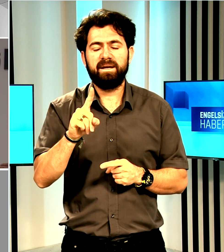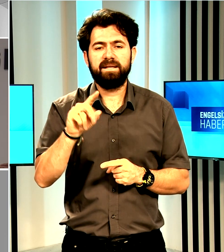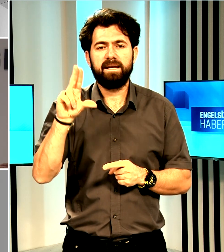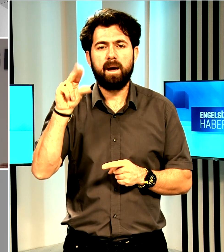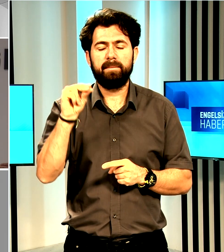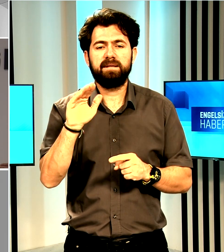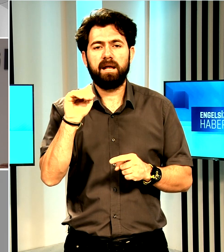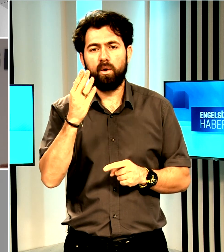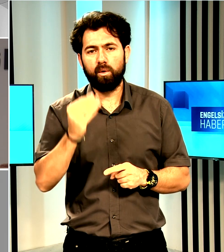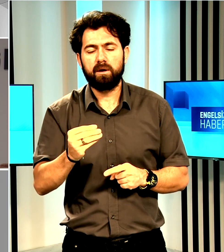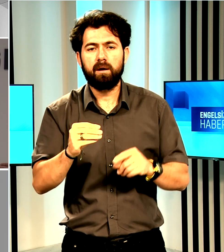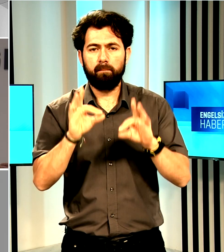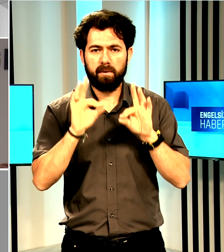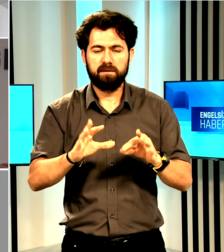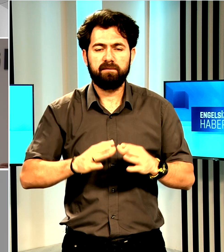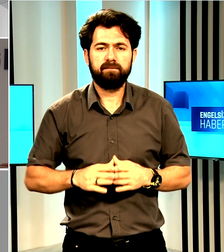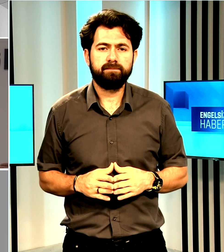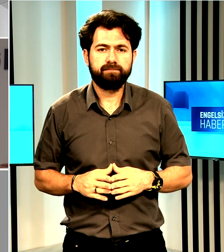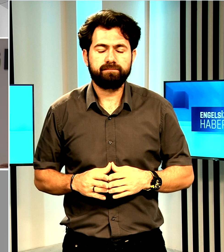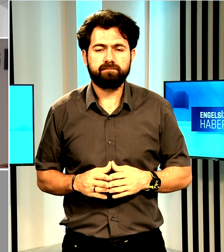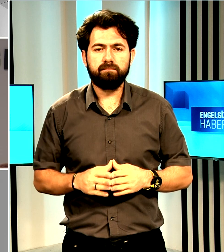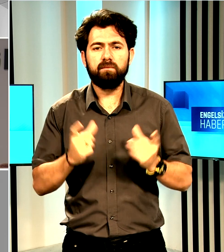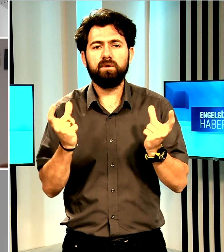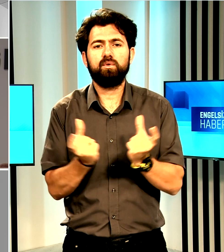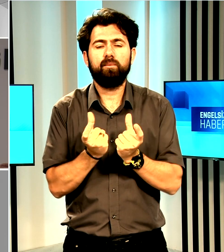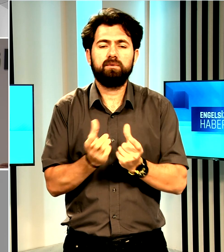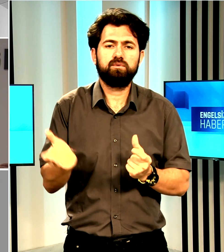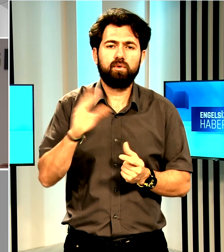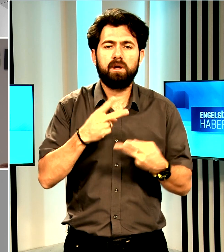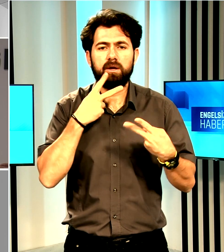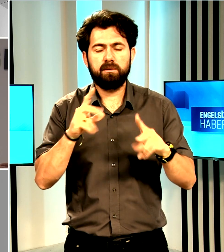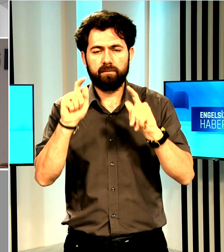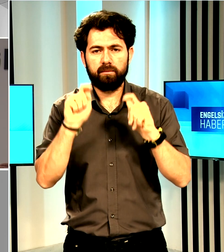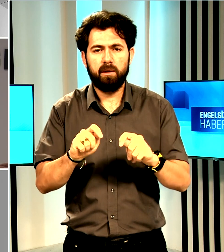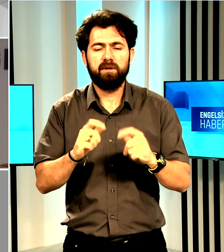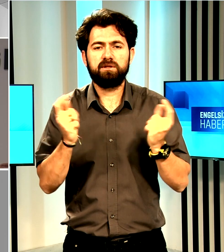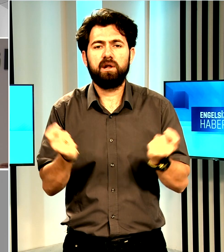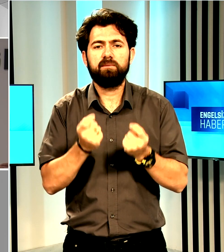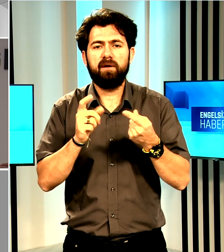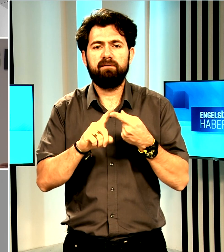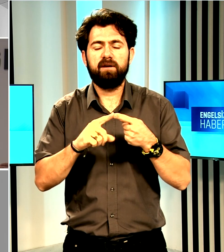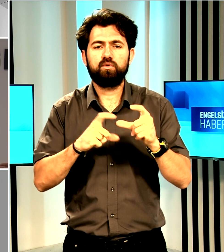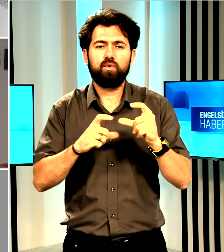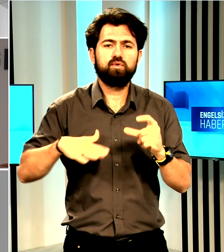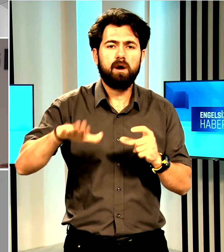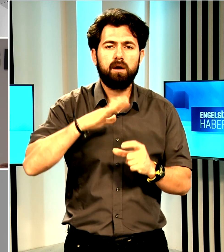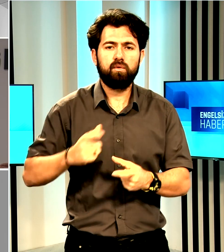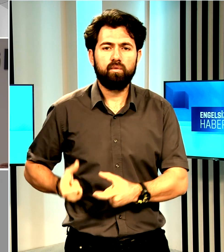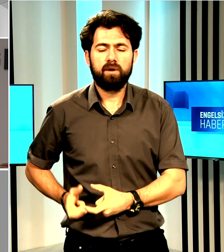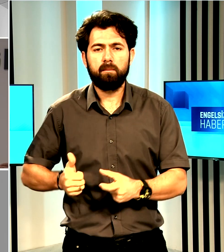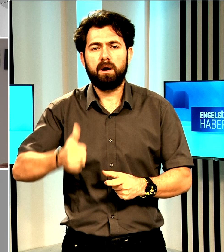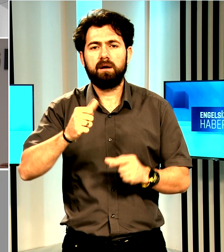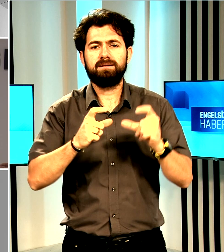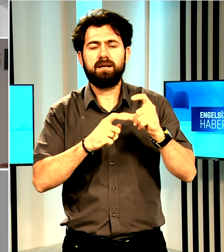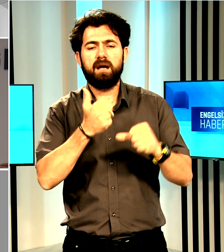uygulanacak. Toplantı sonrası açıklama yapan Çalışma ve Sosyal Güvenlik Bakanı